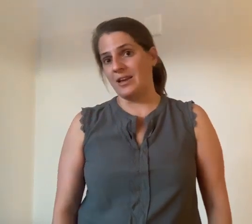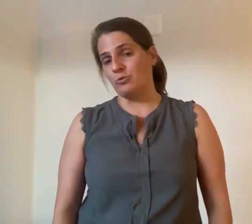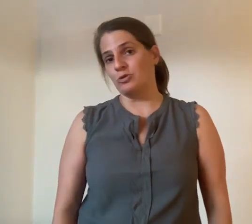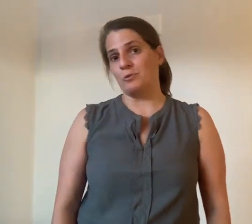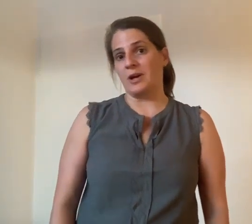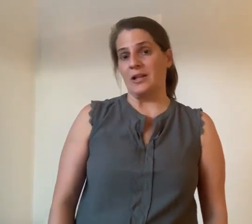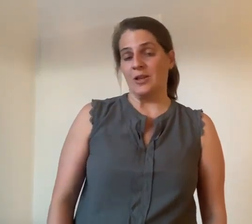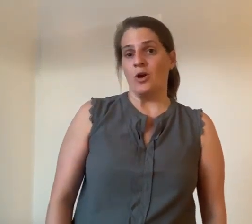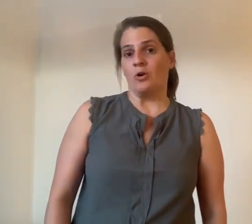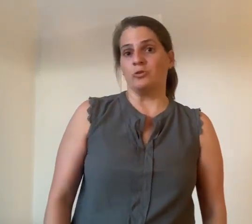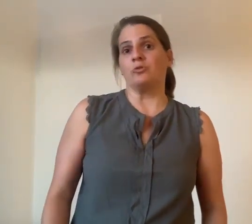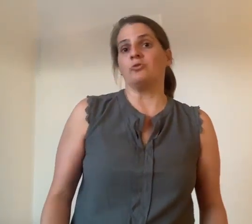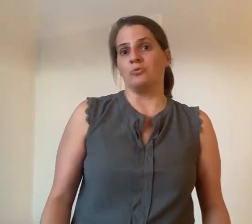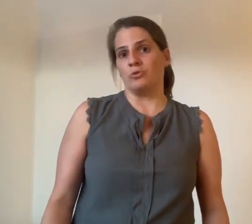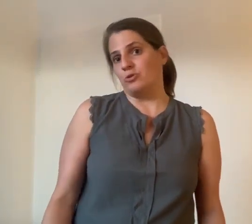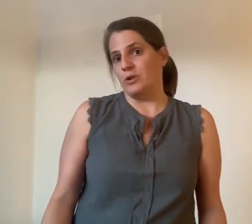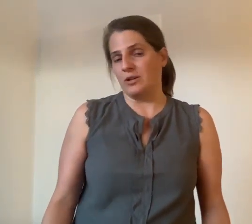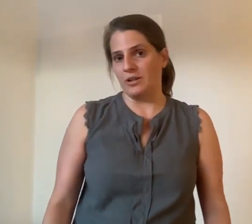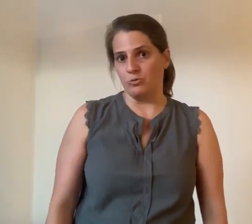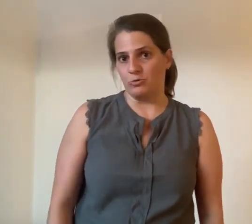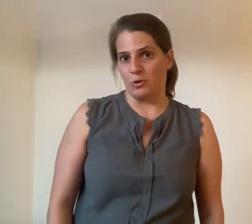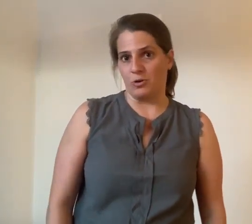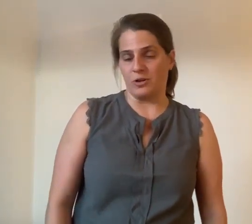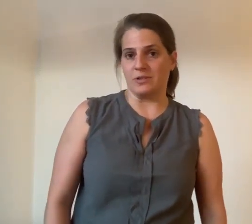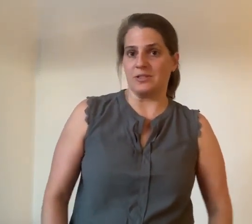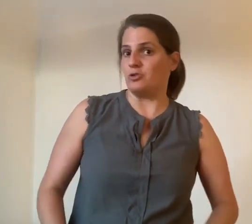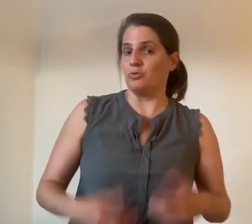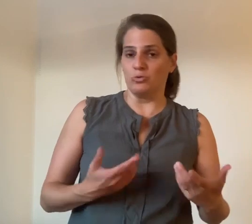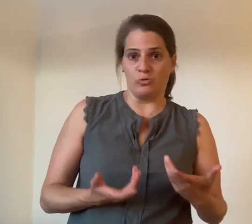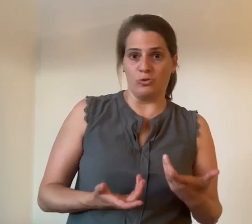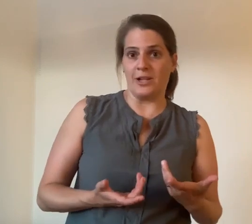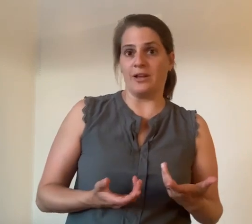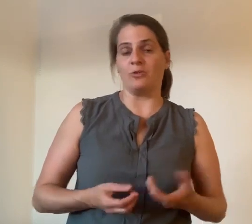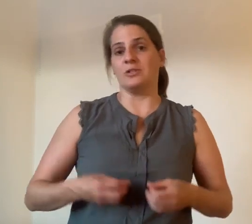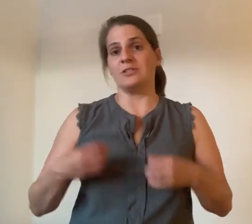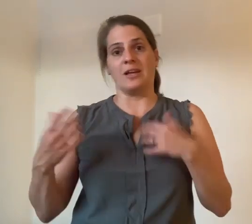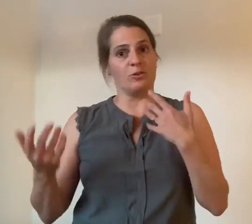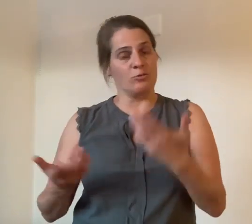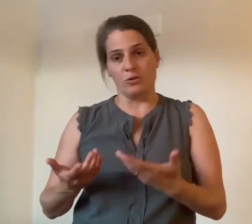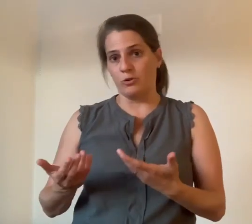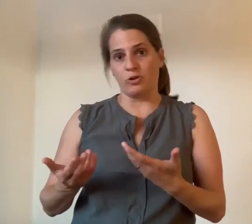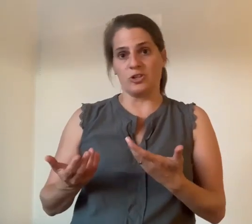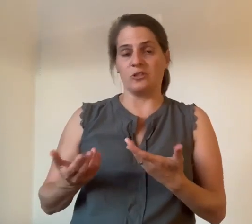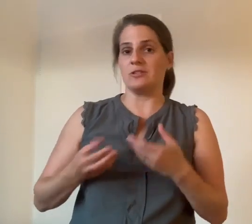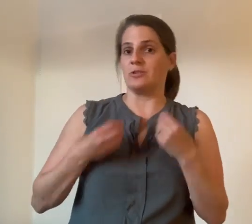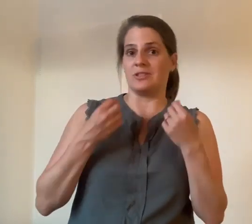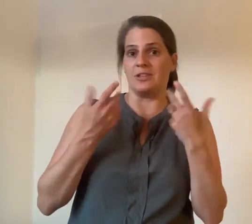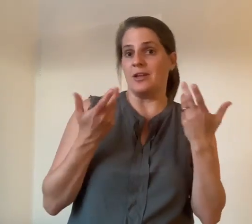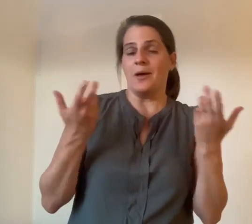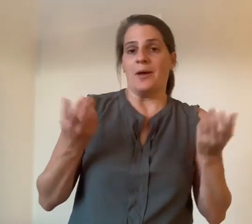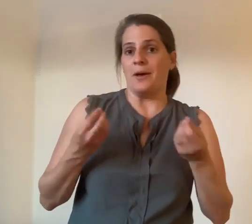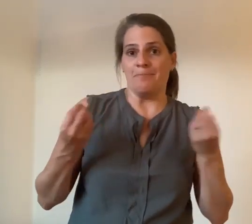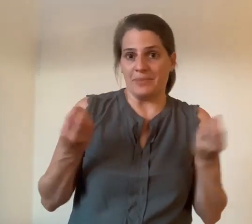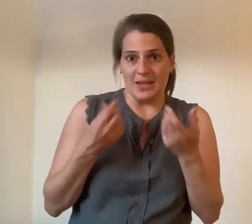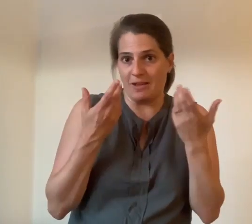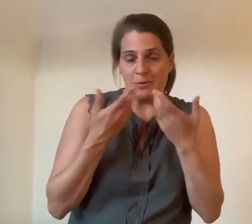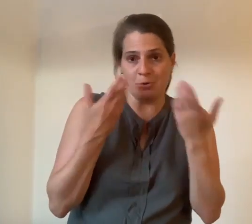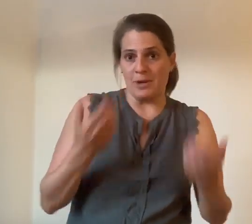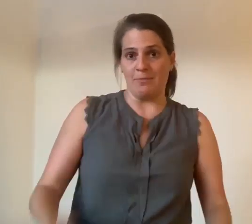Lautsprache haben oder nicht genügende Lautsprache. Sie ist undeutlich oder sie haben nicht genug Wortschatz oder sie haben einfach Probleme